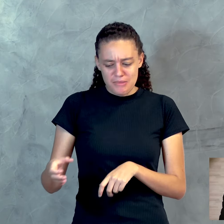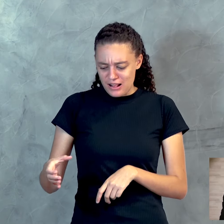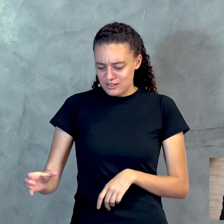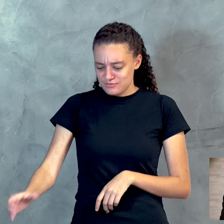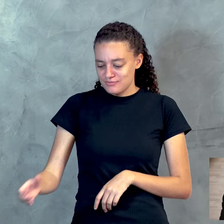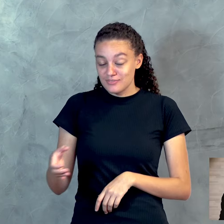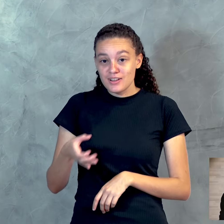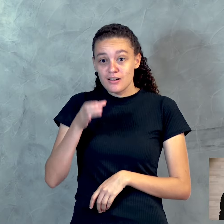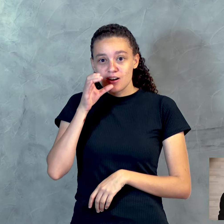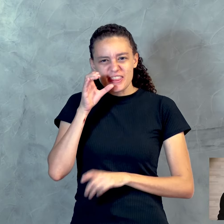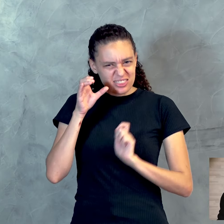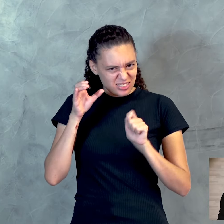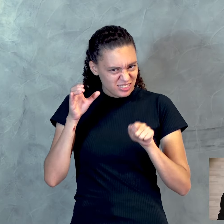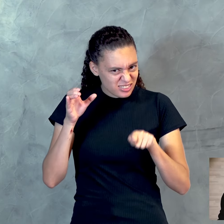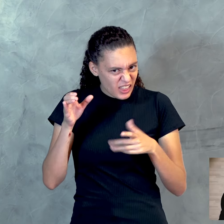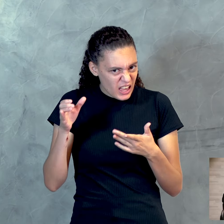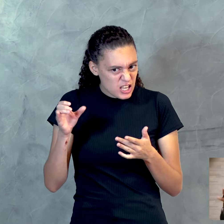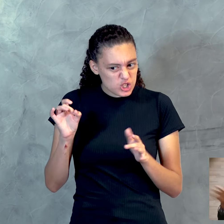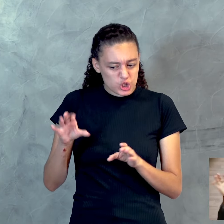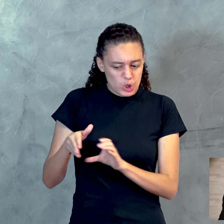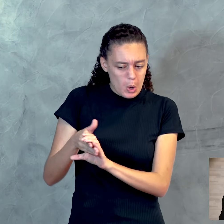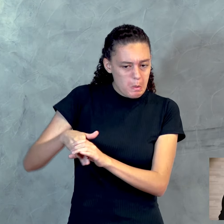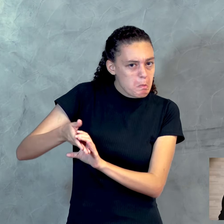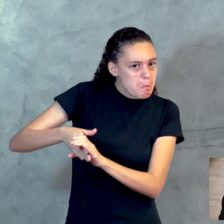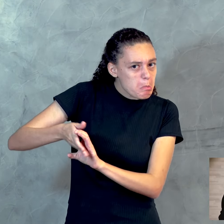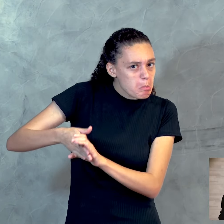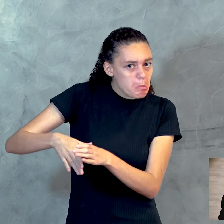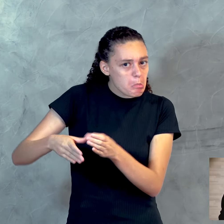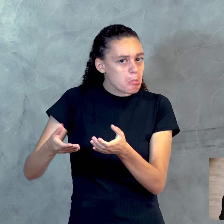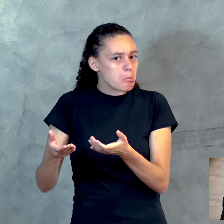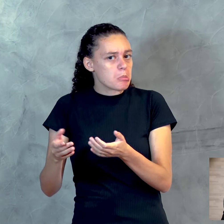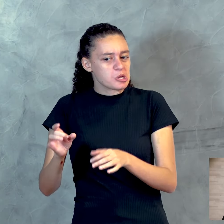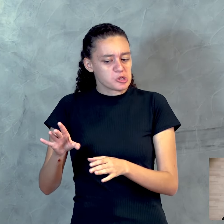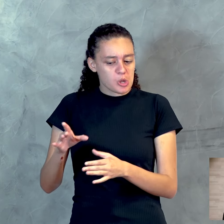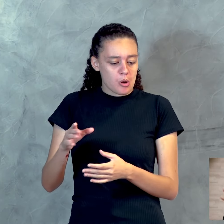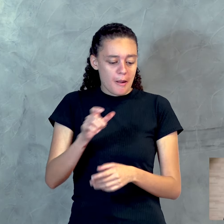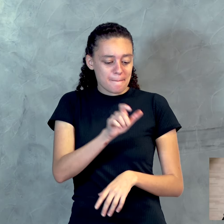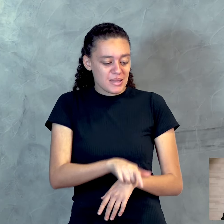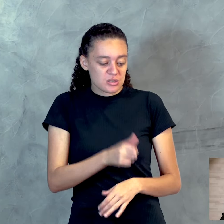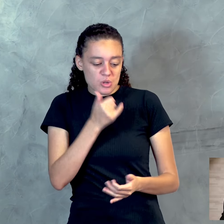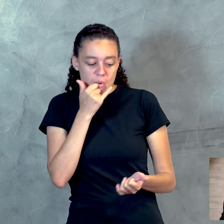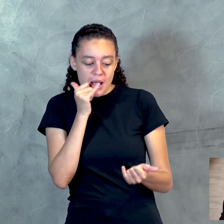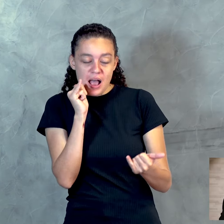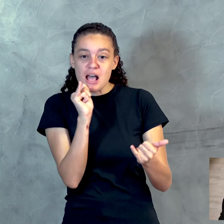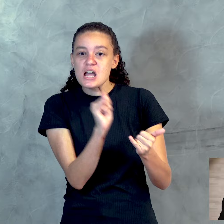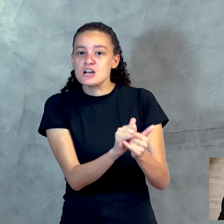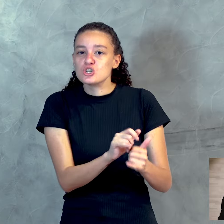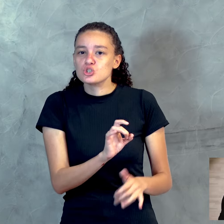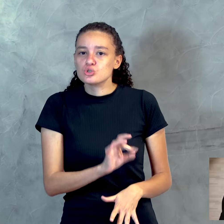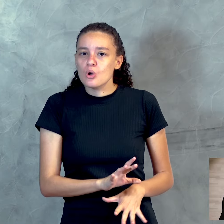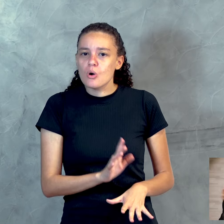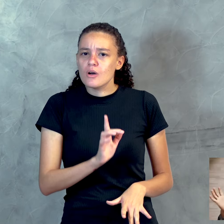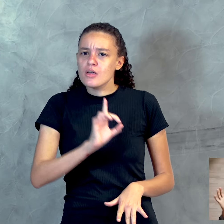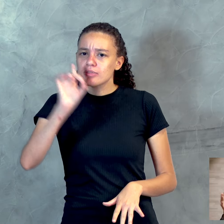esse copo assim? Só lavado? Só perdoado? Você usaria?